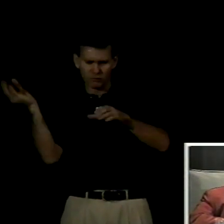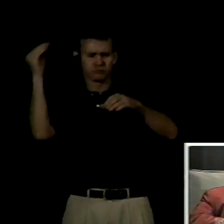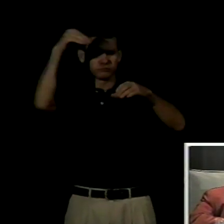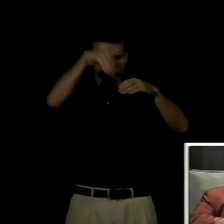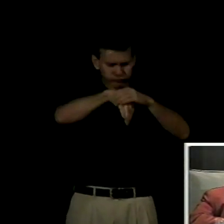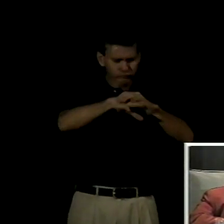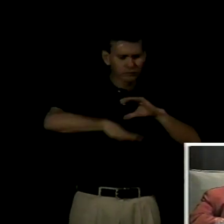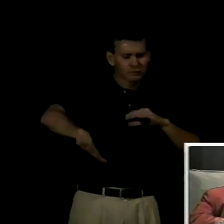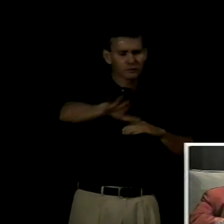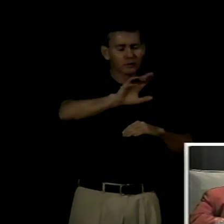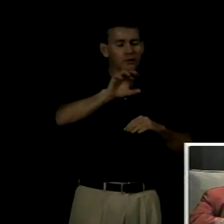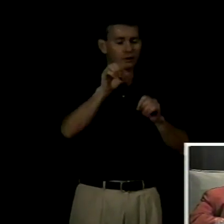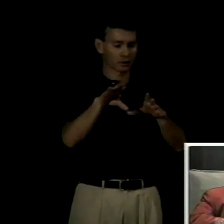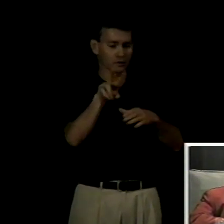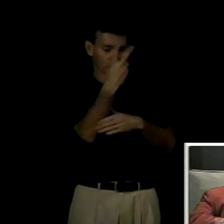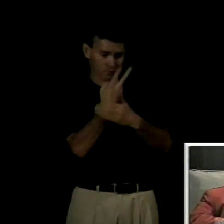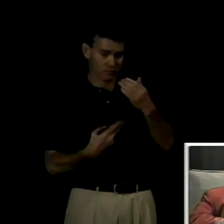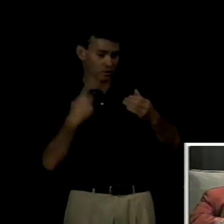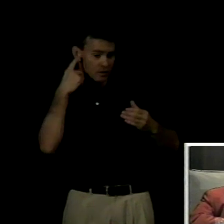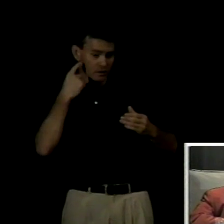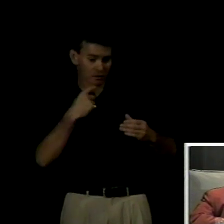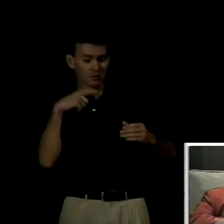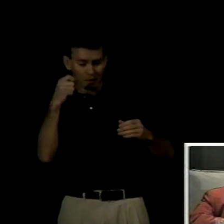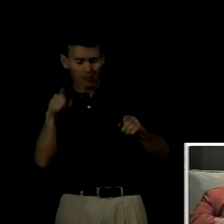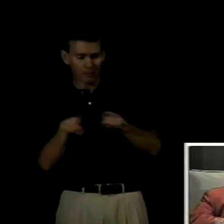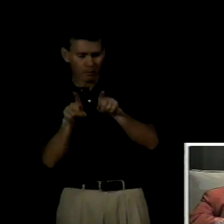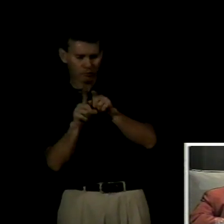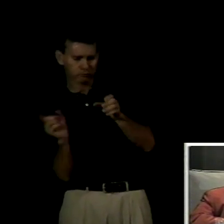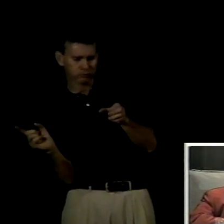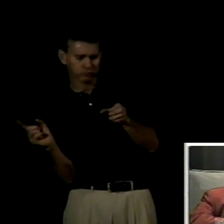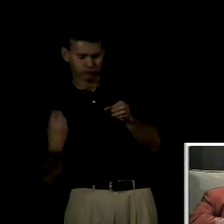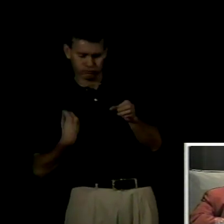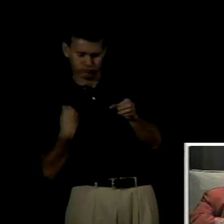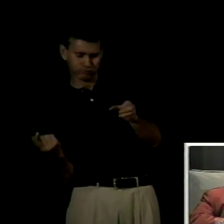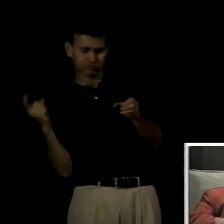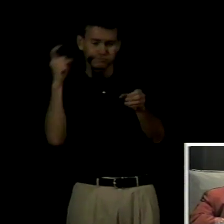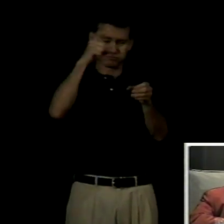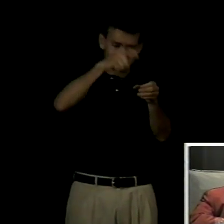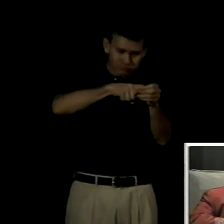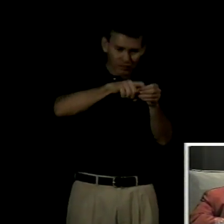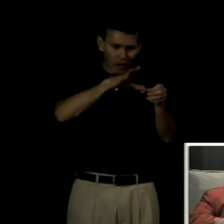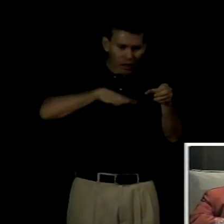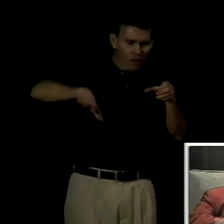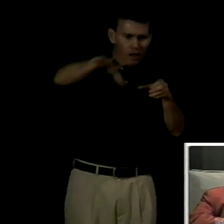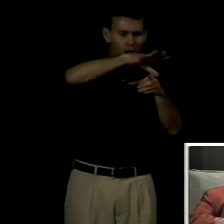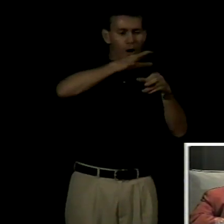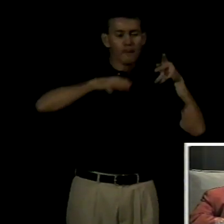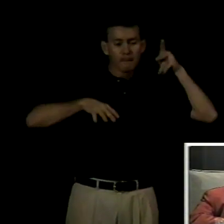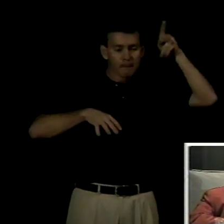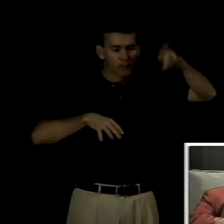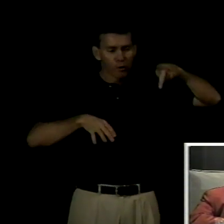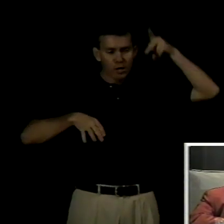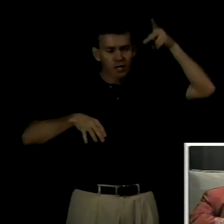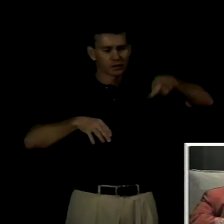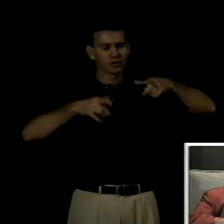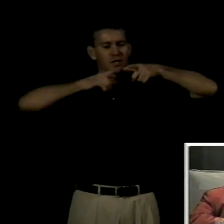sordo debería también ser parte de un proyecto más amplio de políticas lingüísticas que suponga la creencia